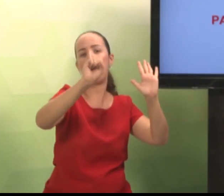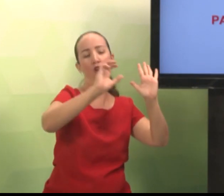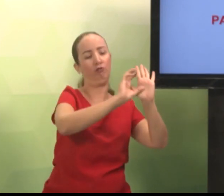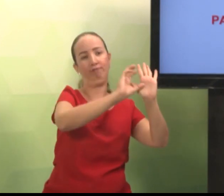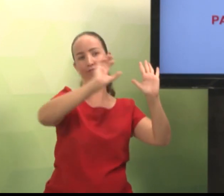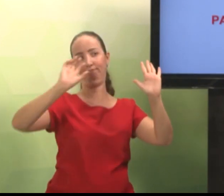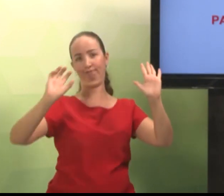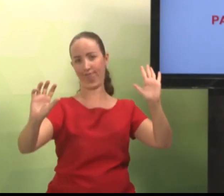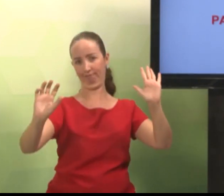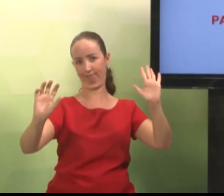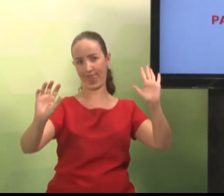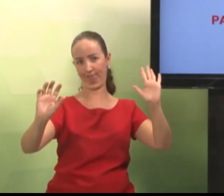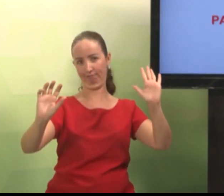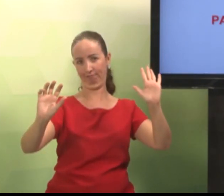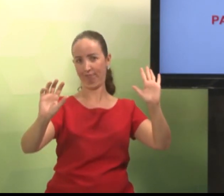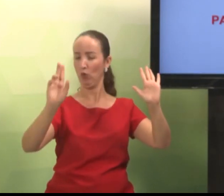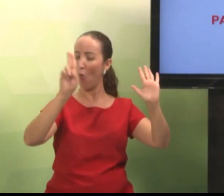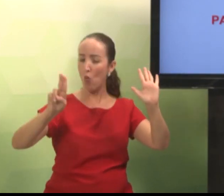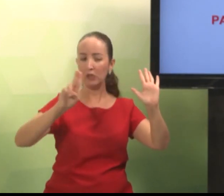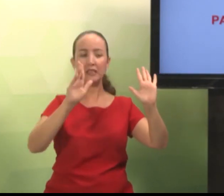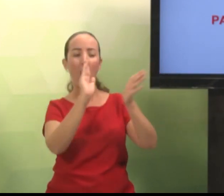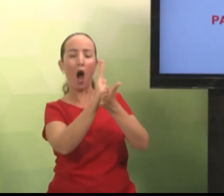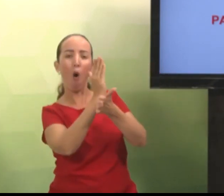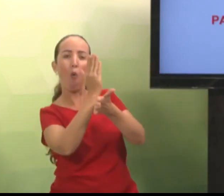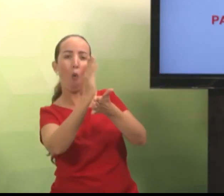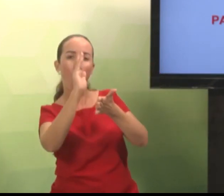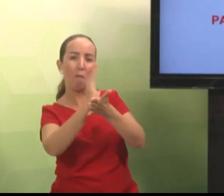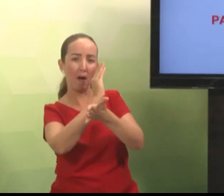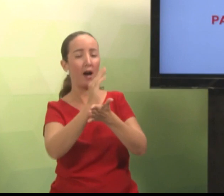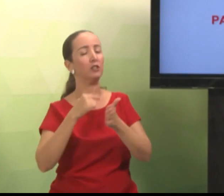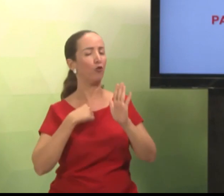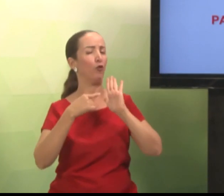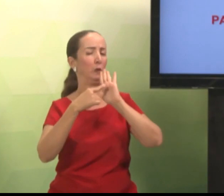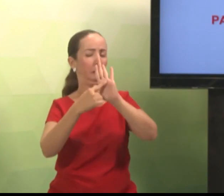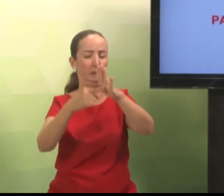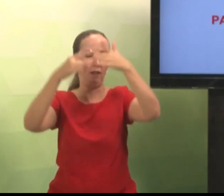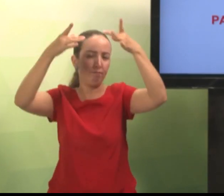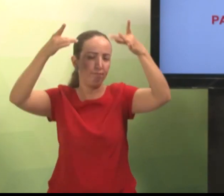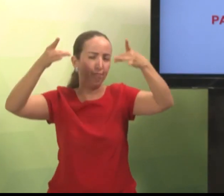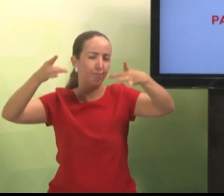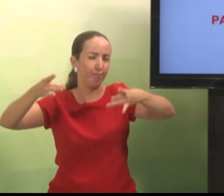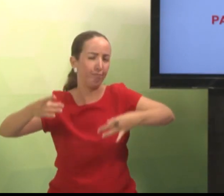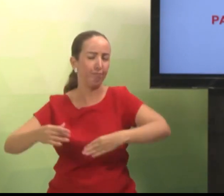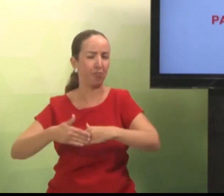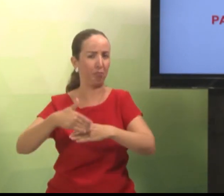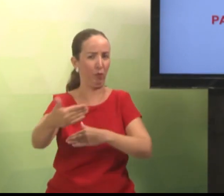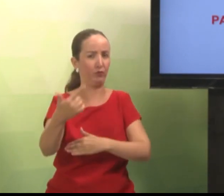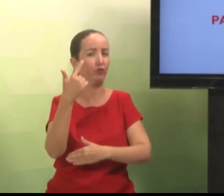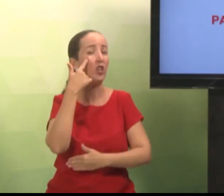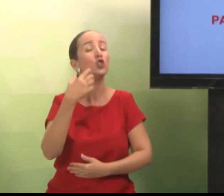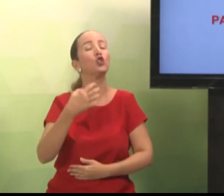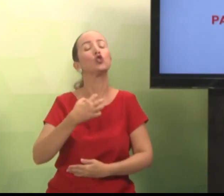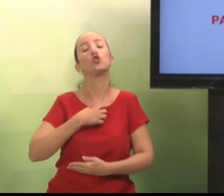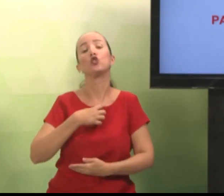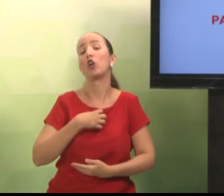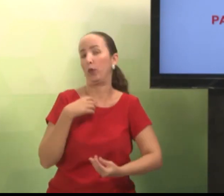a teoria. E essa teoria, vocês podem utilizar aqui. Há algumas informações, conforme eu vou explicar, que vocês podem utilizar.